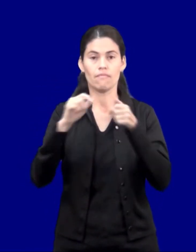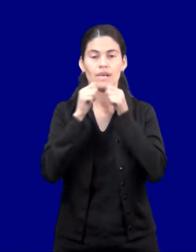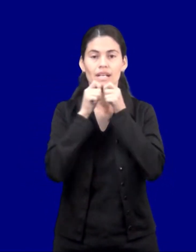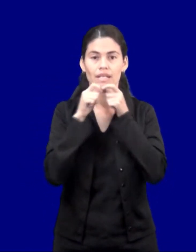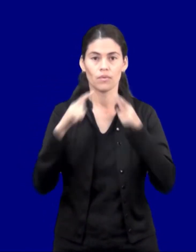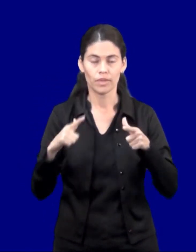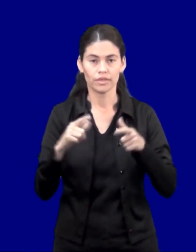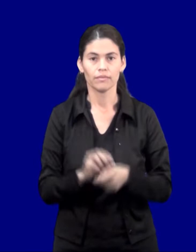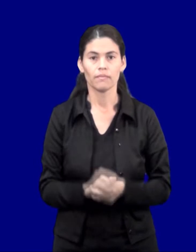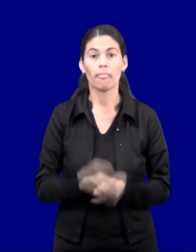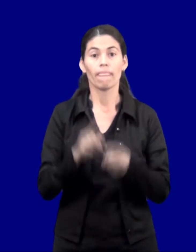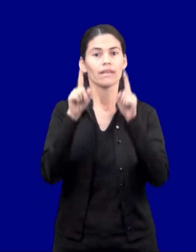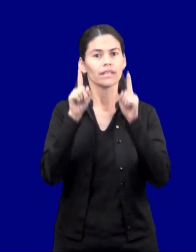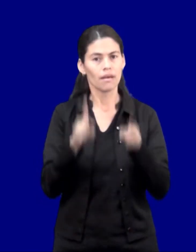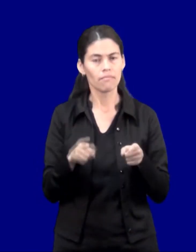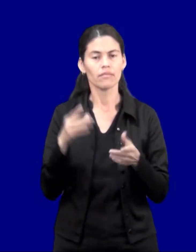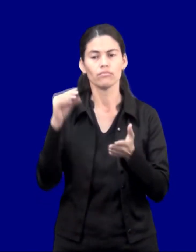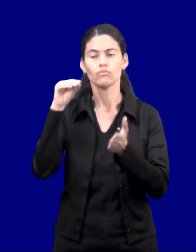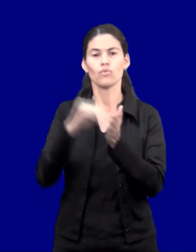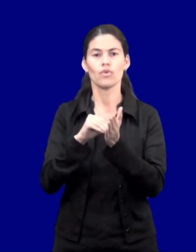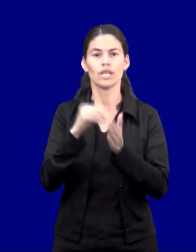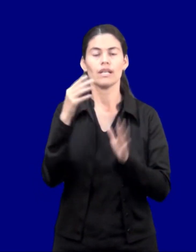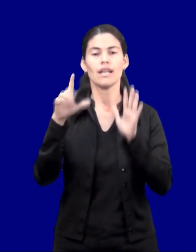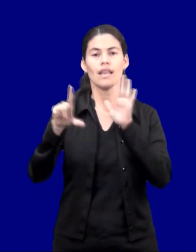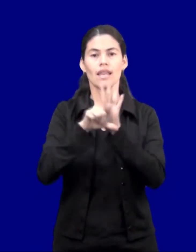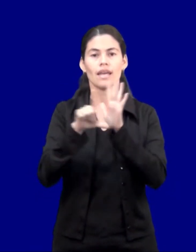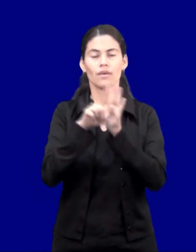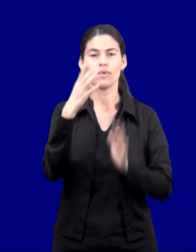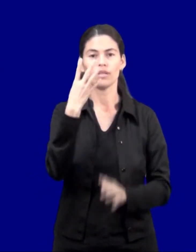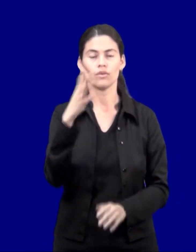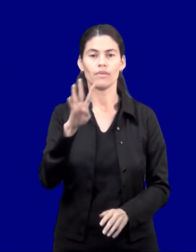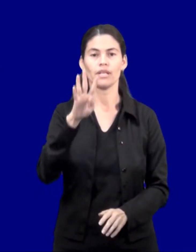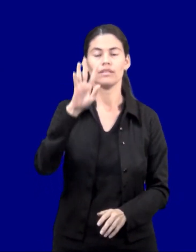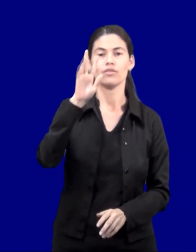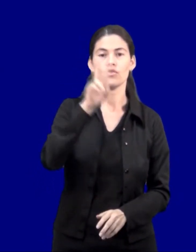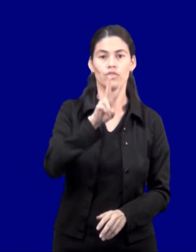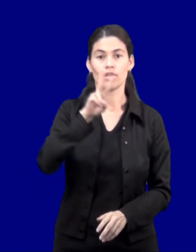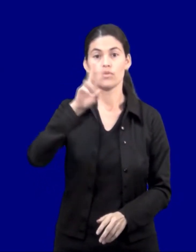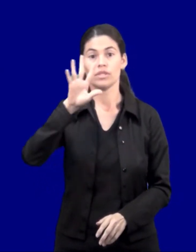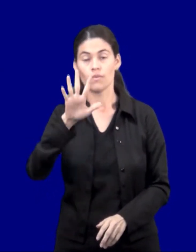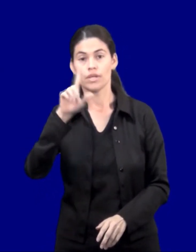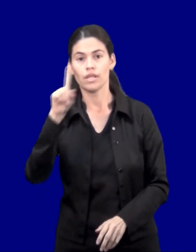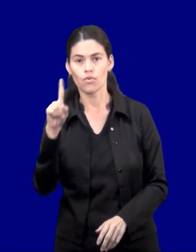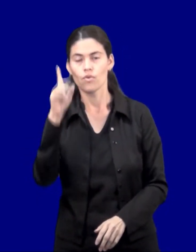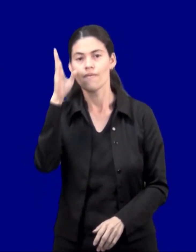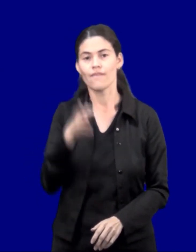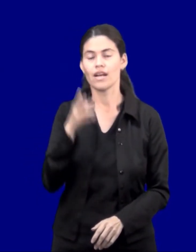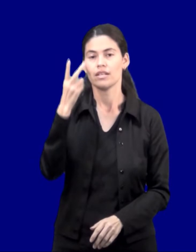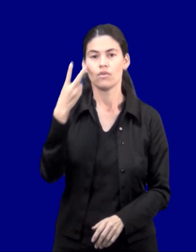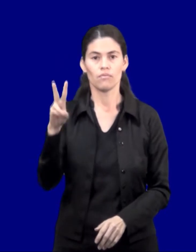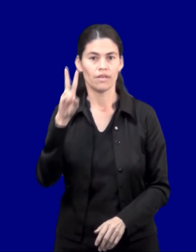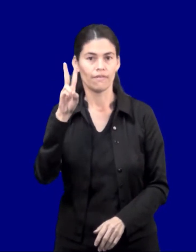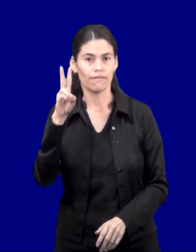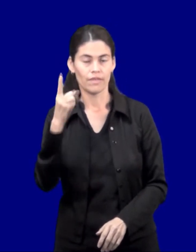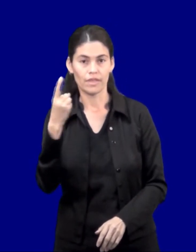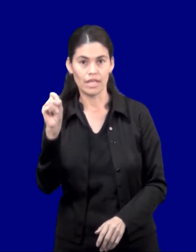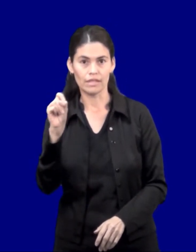cumple con lo dispuesto en la ley número 4251 barra 2010 de Lenguas.